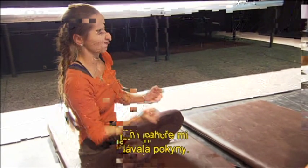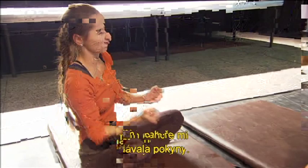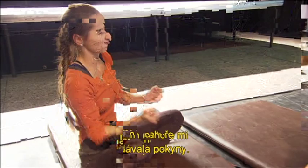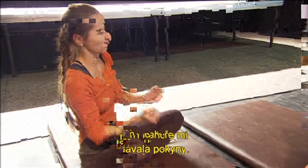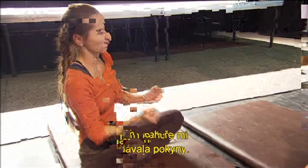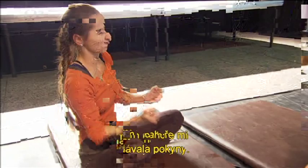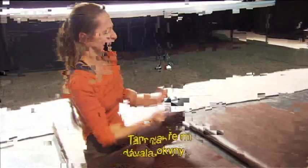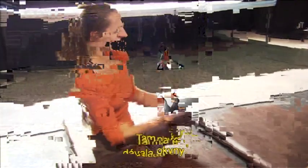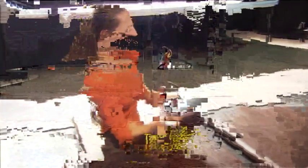...vešký.